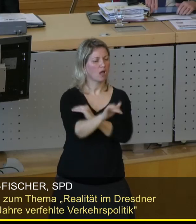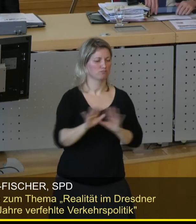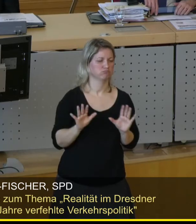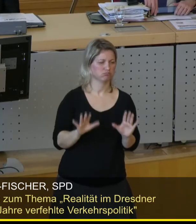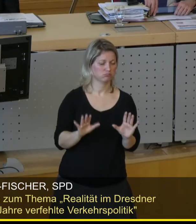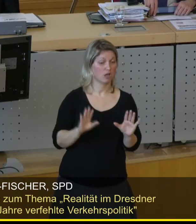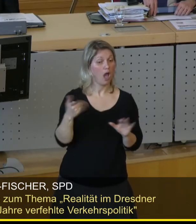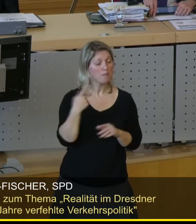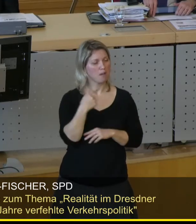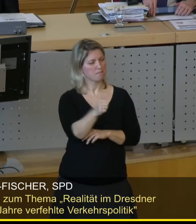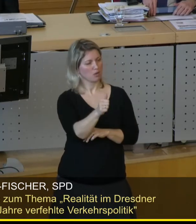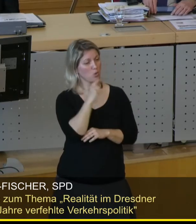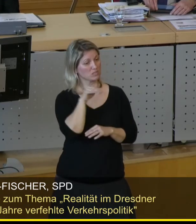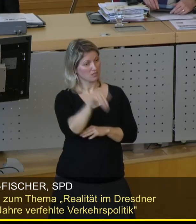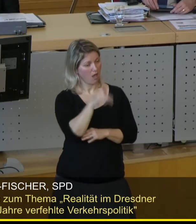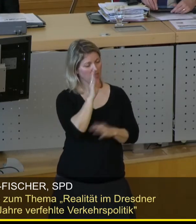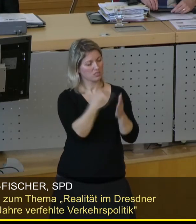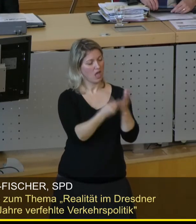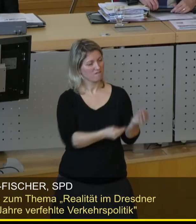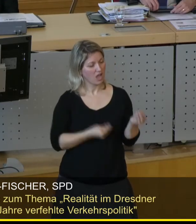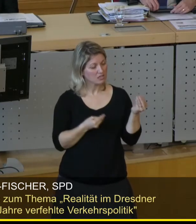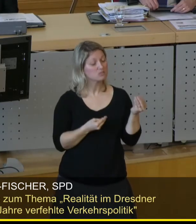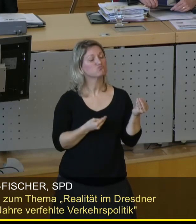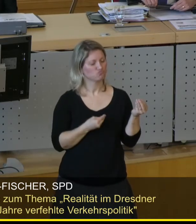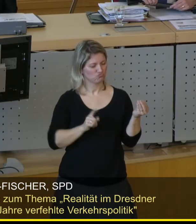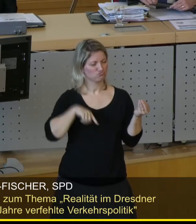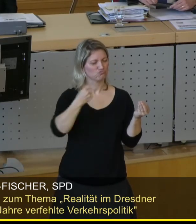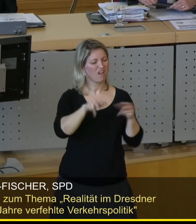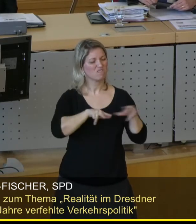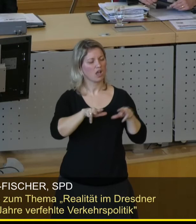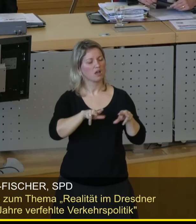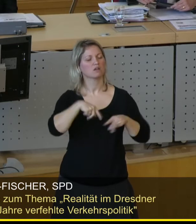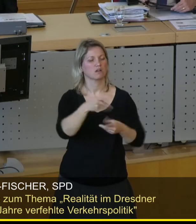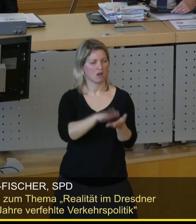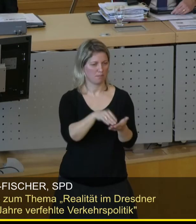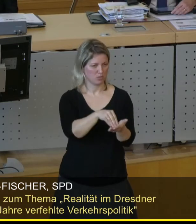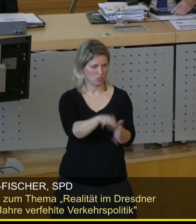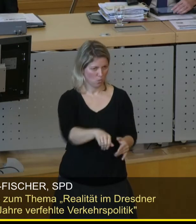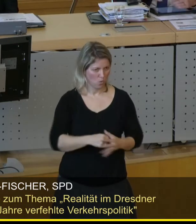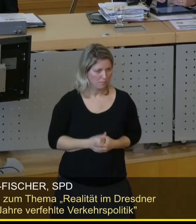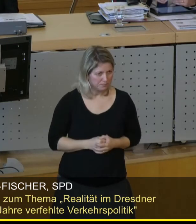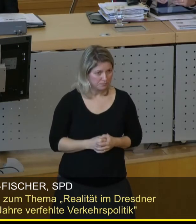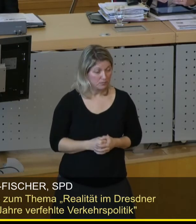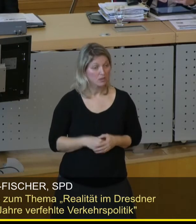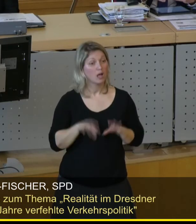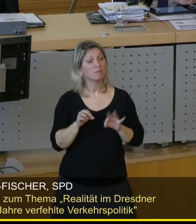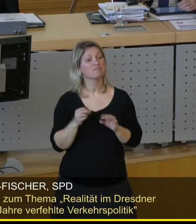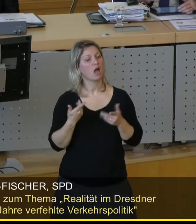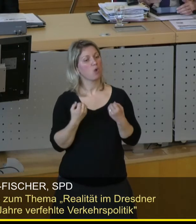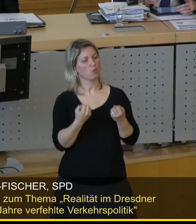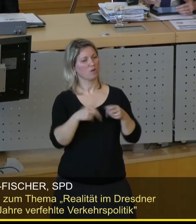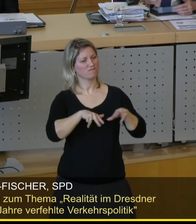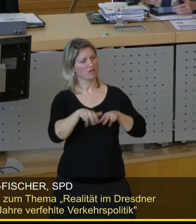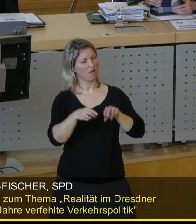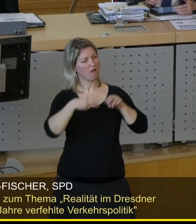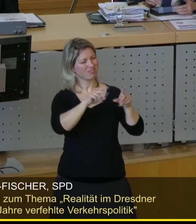haben wir nachgewiesen, dass der Verkehr immer noch laufen wird. Wir haben darüber hinaus uns bei anderen Themen beim Autoverkehr sehr